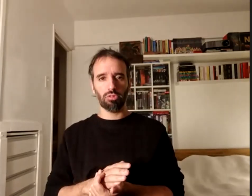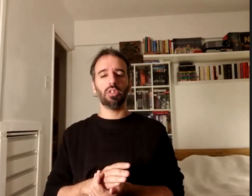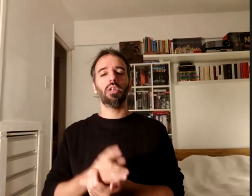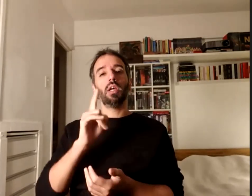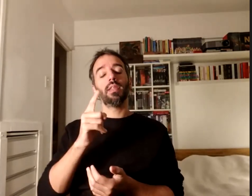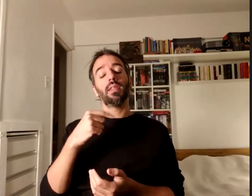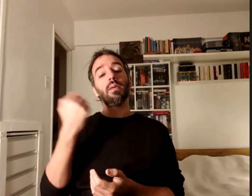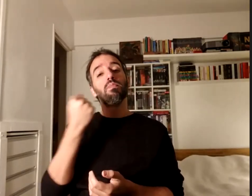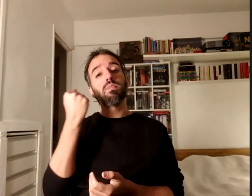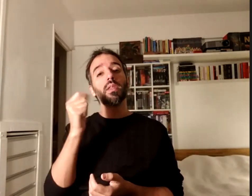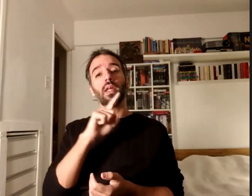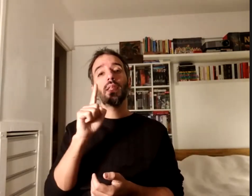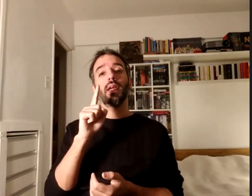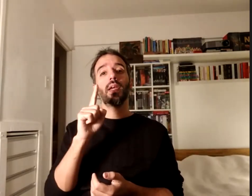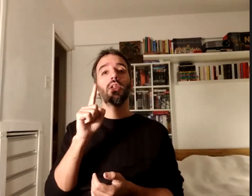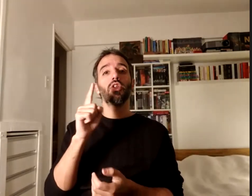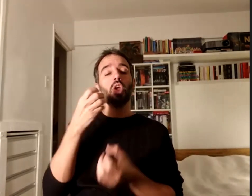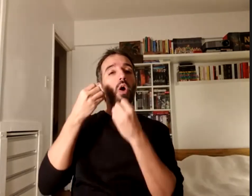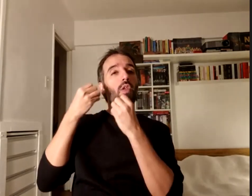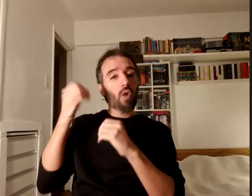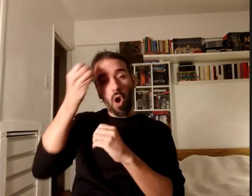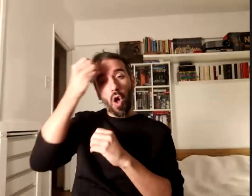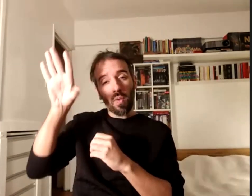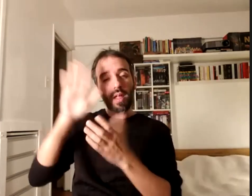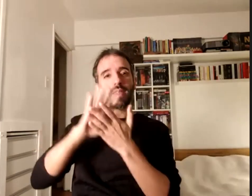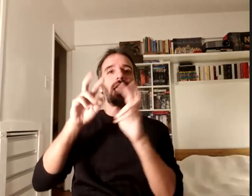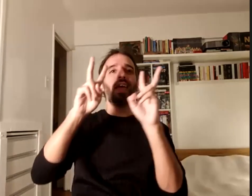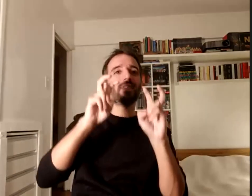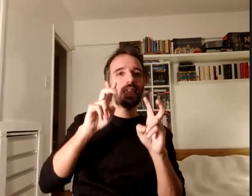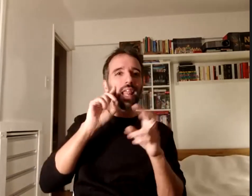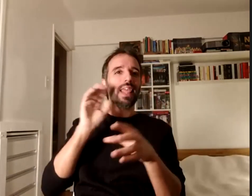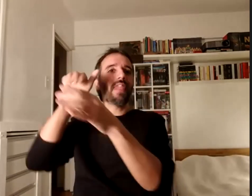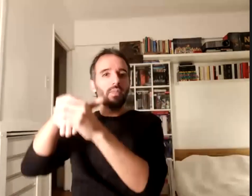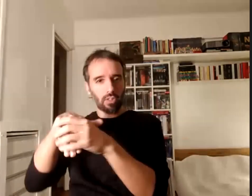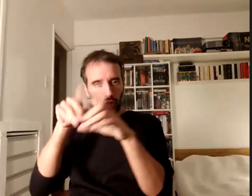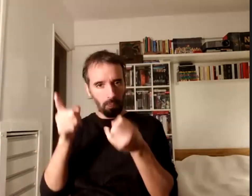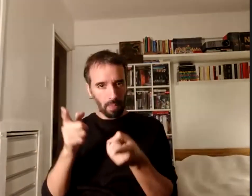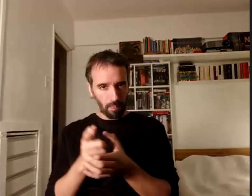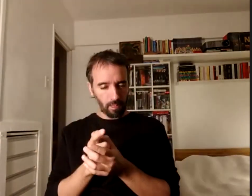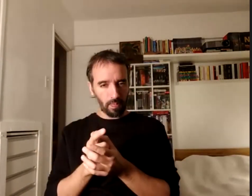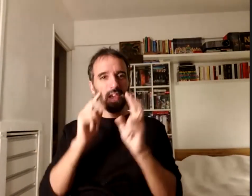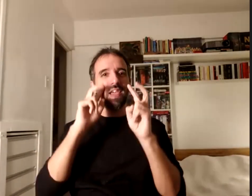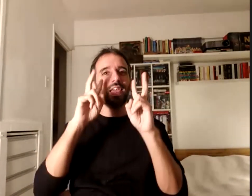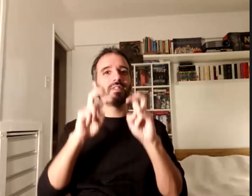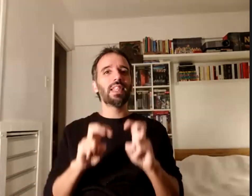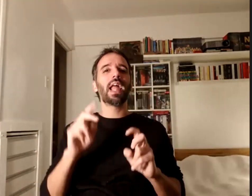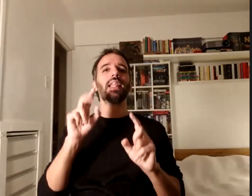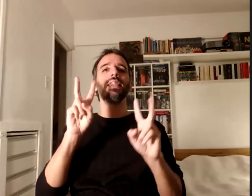perder de vista esta relación entre investigación e intervención es decir investigar en discapacidad para llegamos como